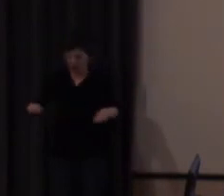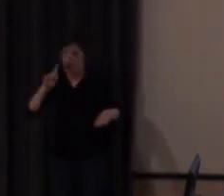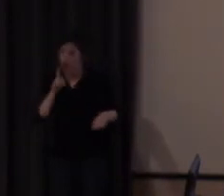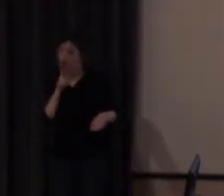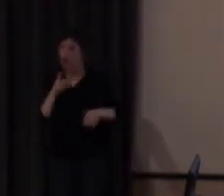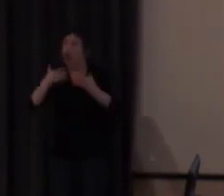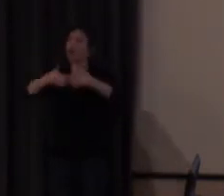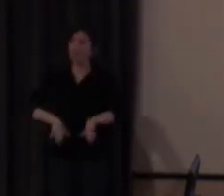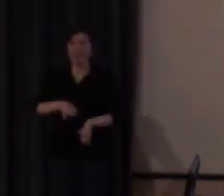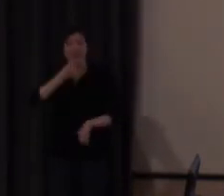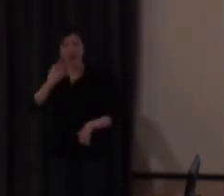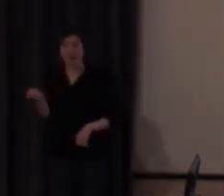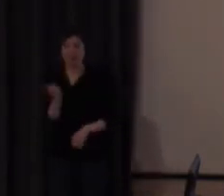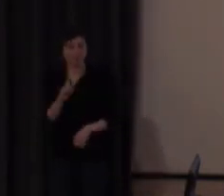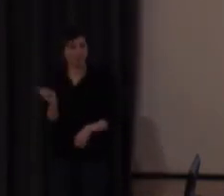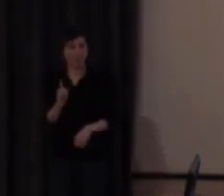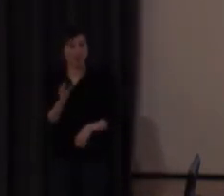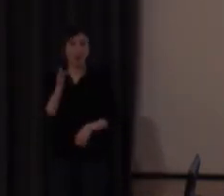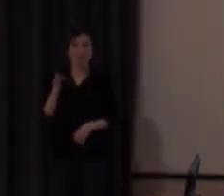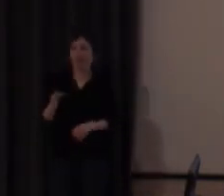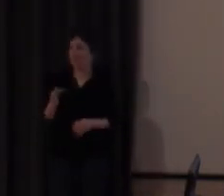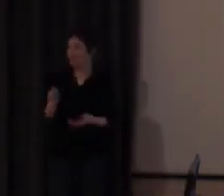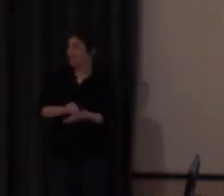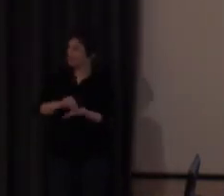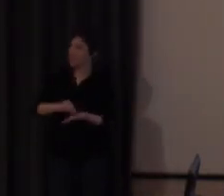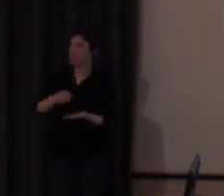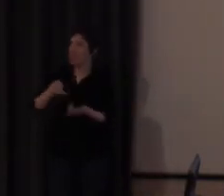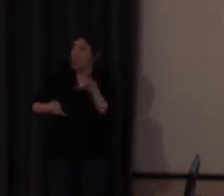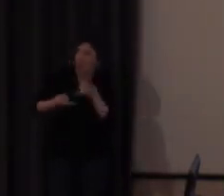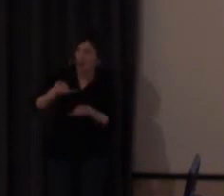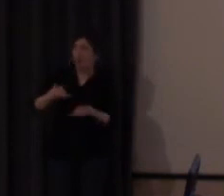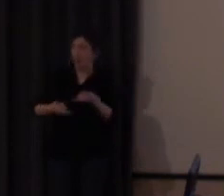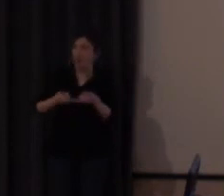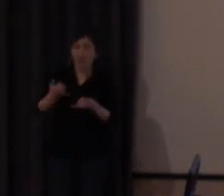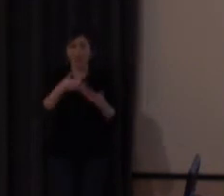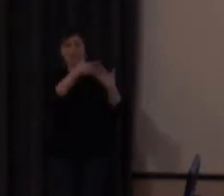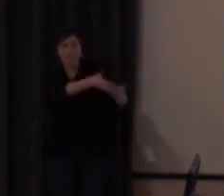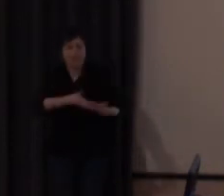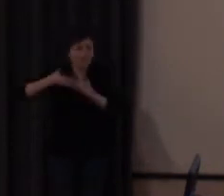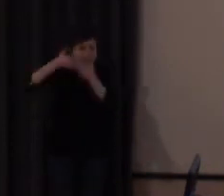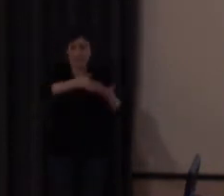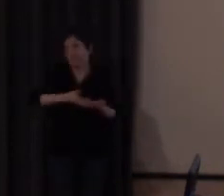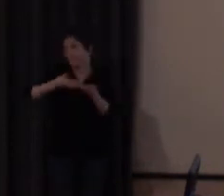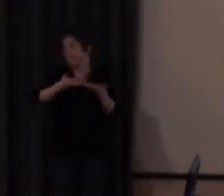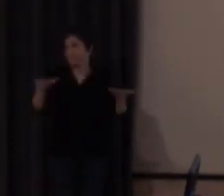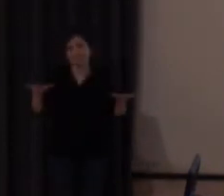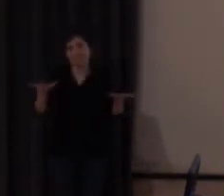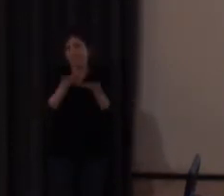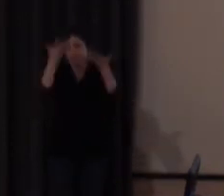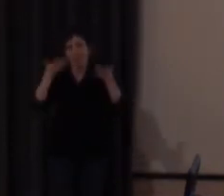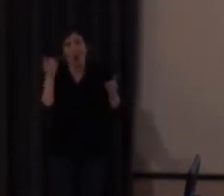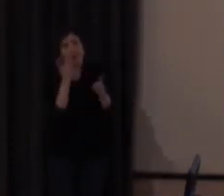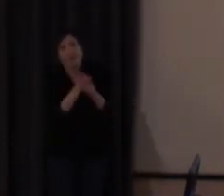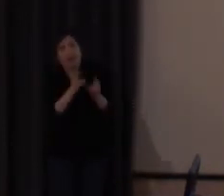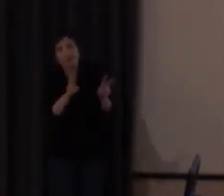tarea fácil encima es una tarea muy controvertida en la que hay que luchar contra no sé cómo